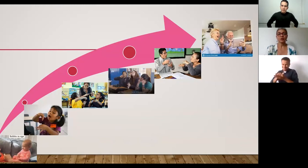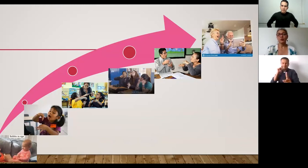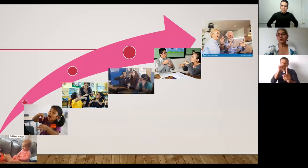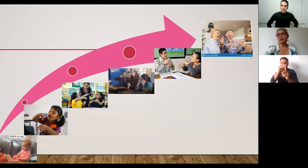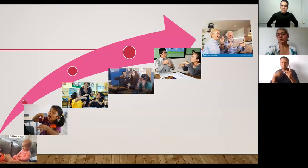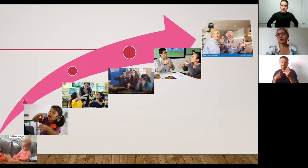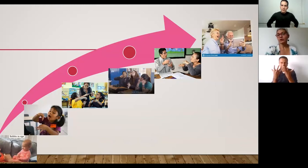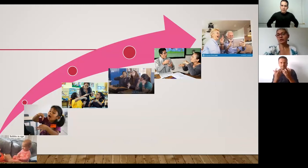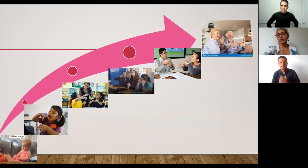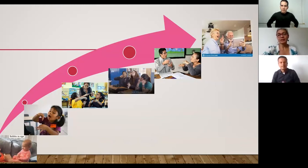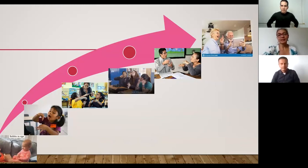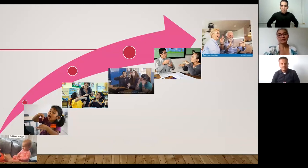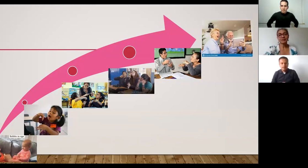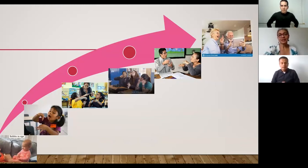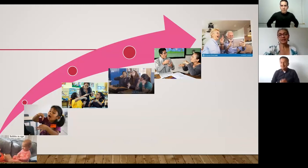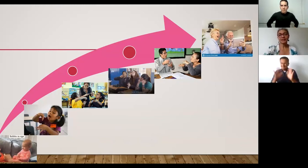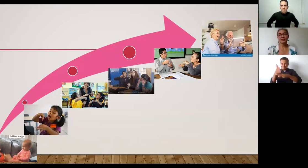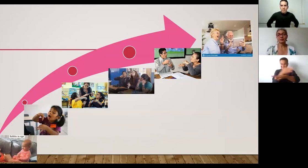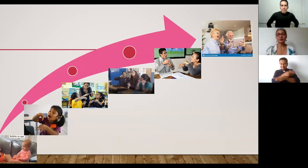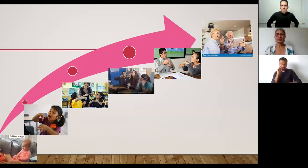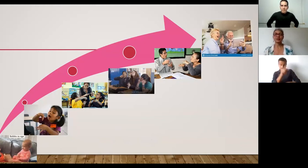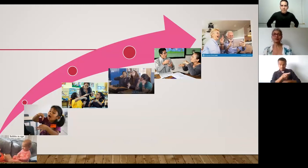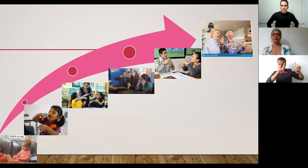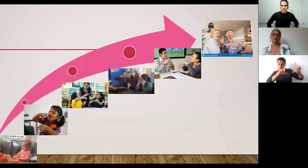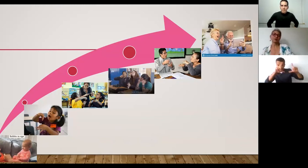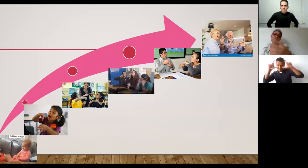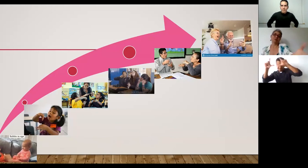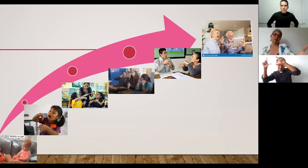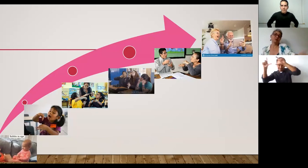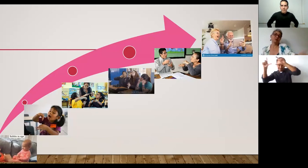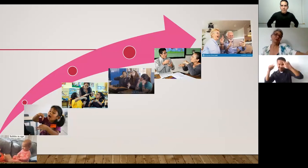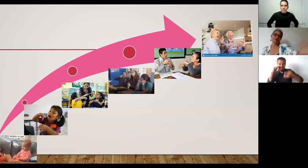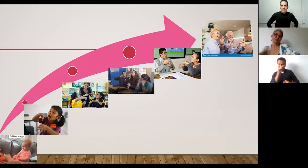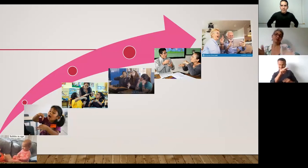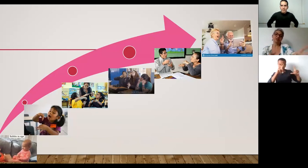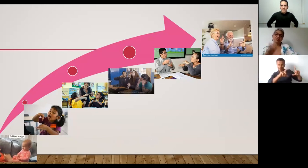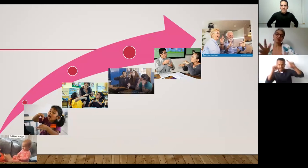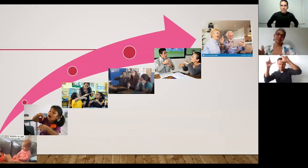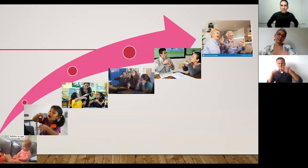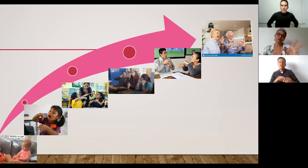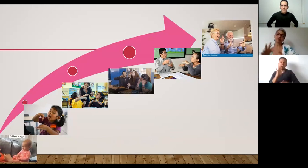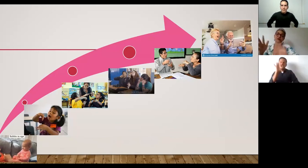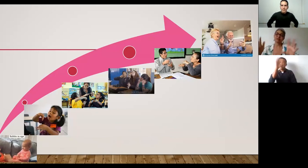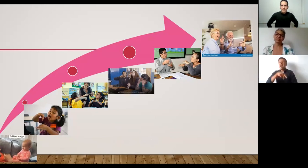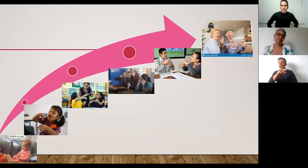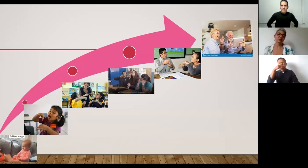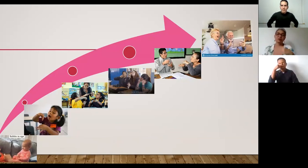cuando cuando ustedes ven estas imágenes que pongo allí uno bueno si son niños señando son personas señando